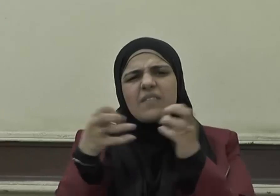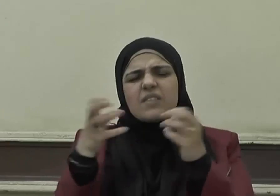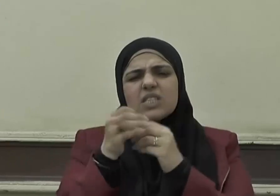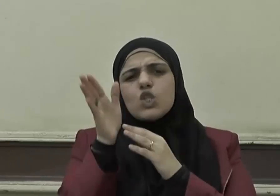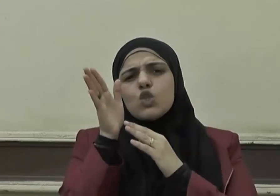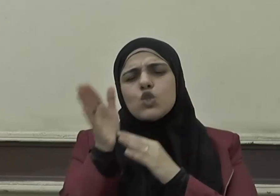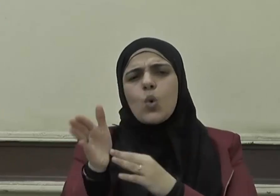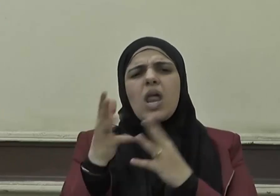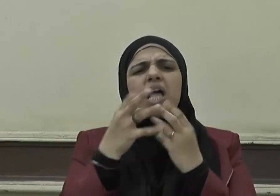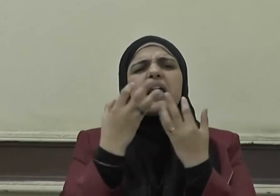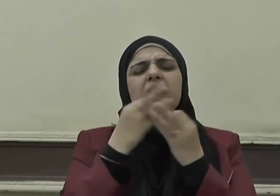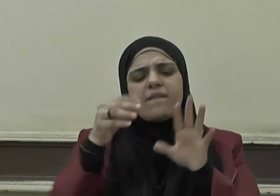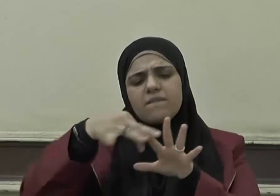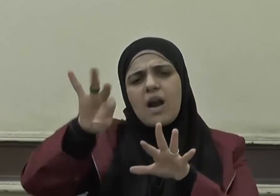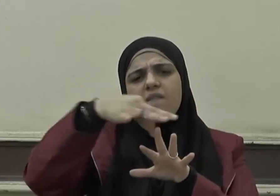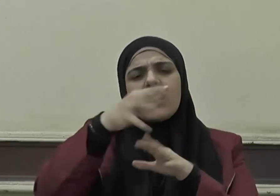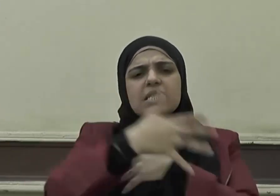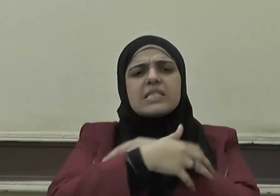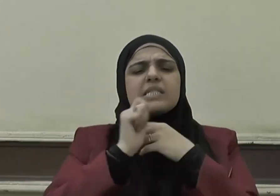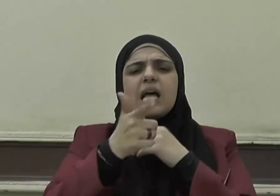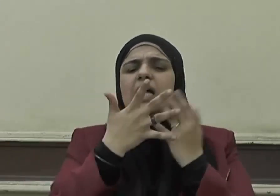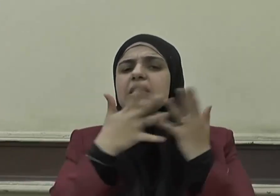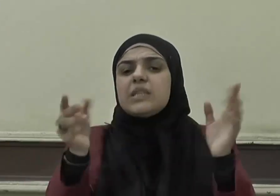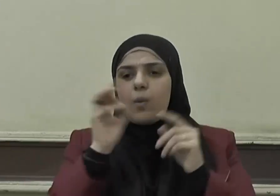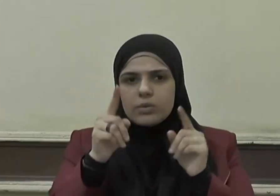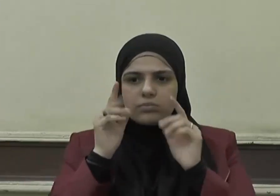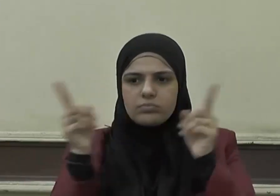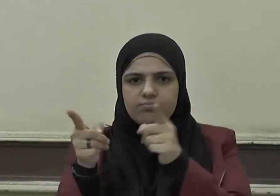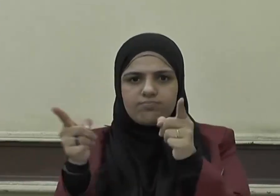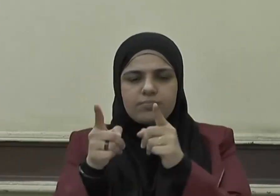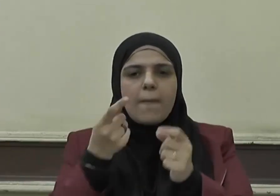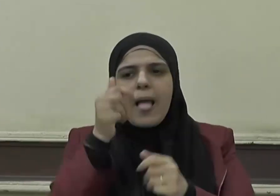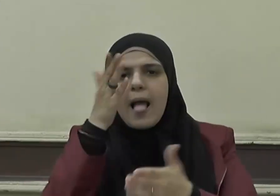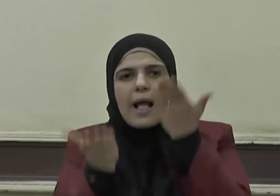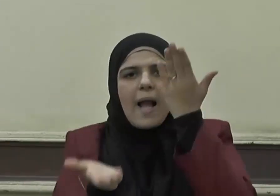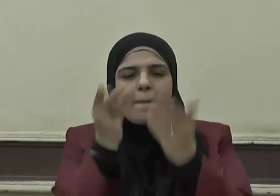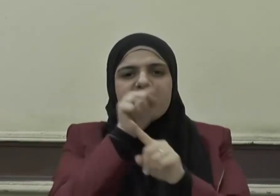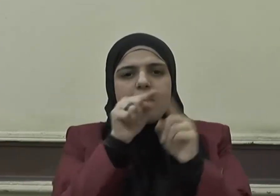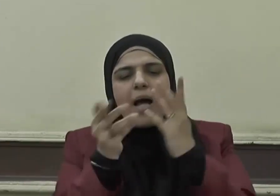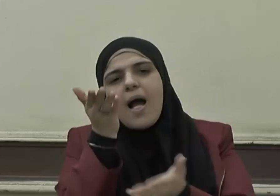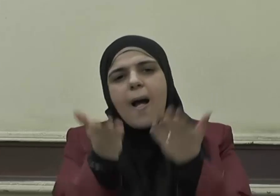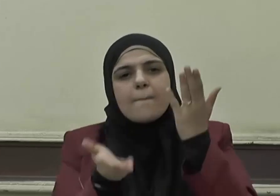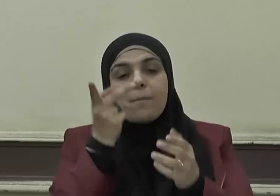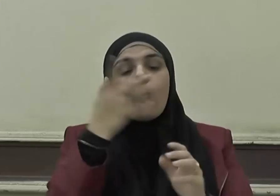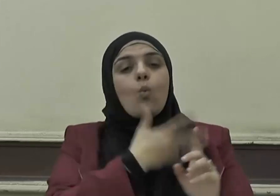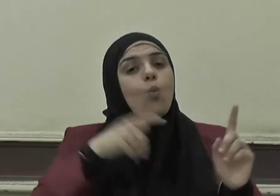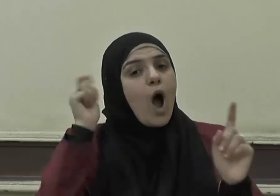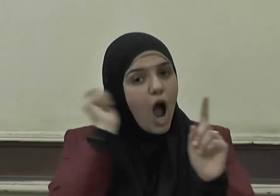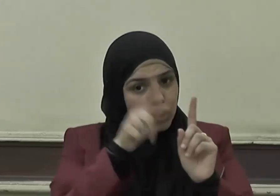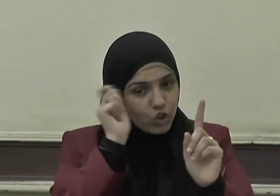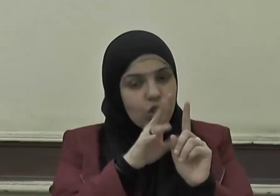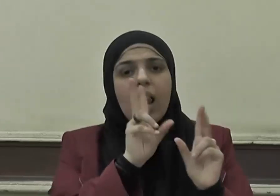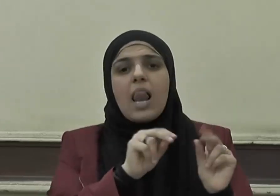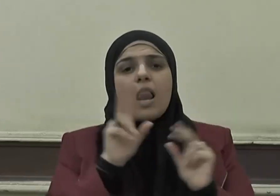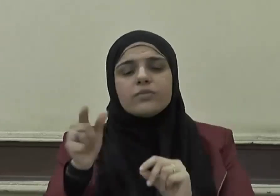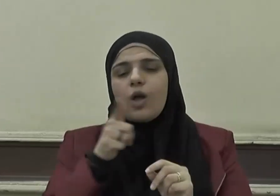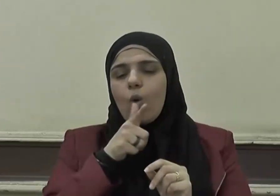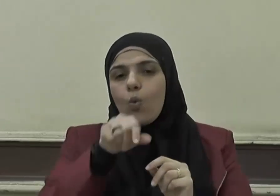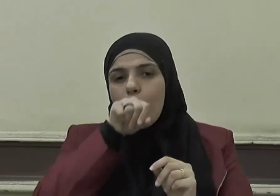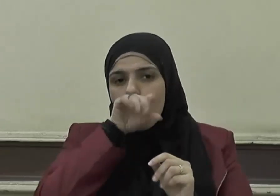كثيرا من فروعها وحددت أنصبتها وكذلك الحج يقول صلى الله